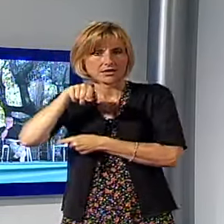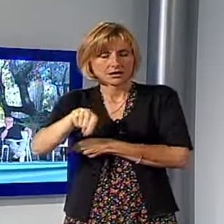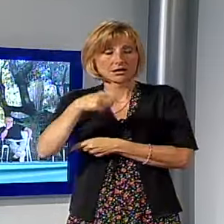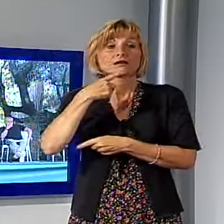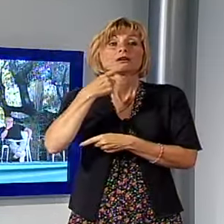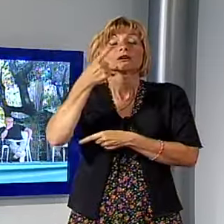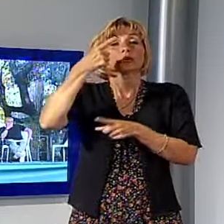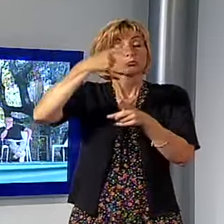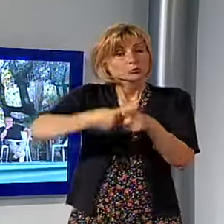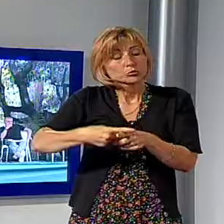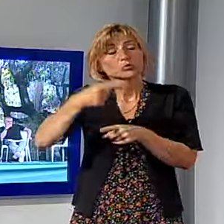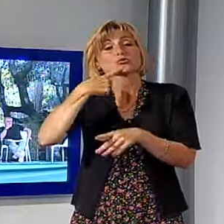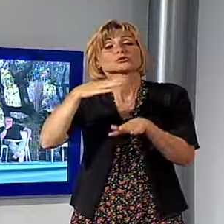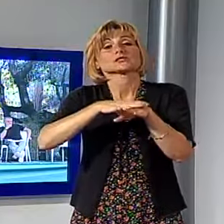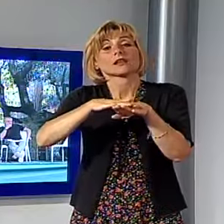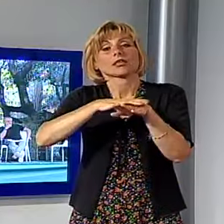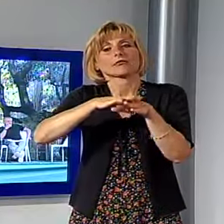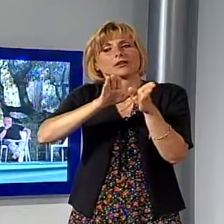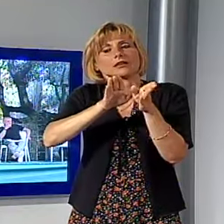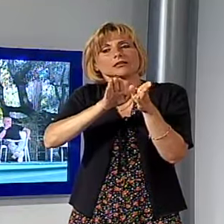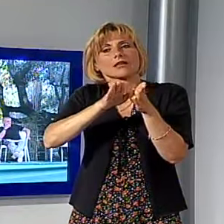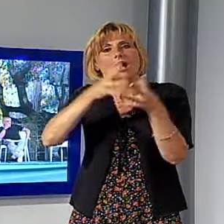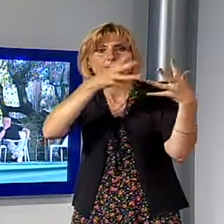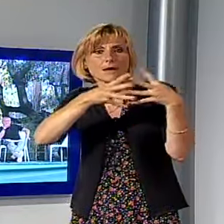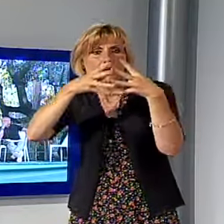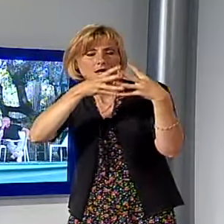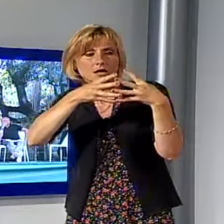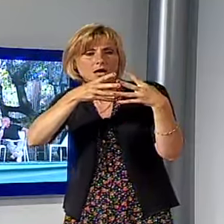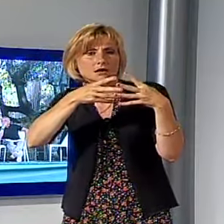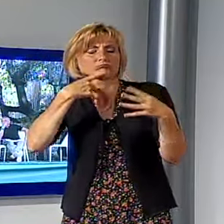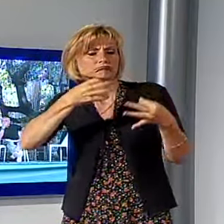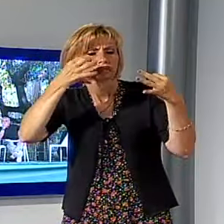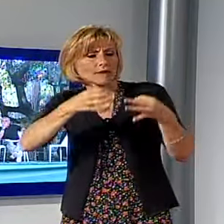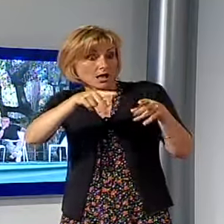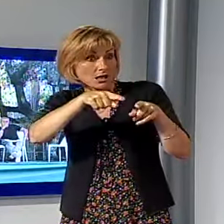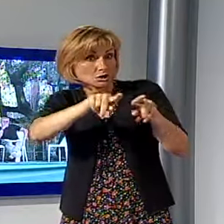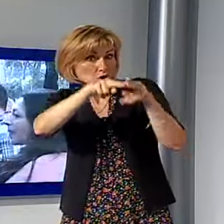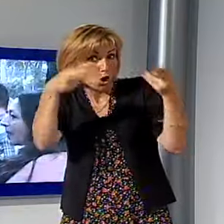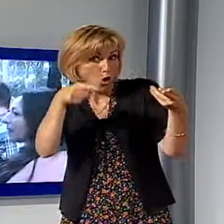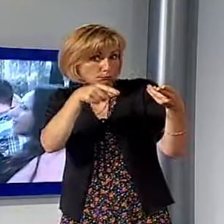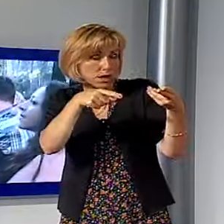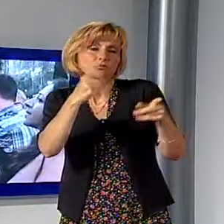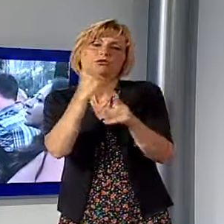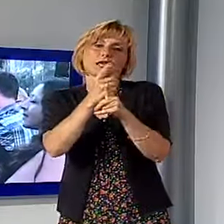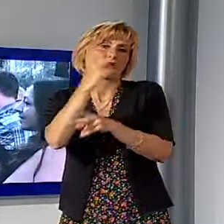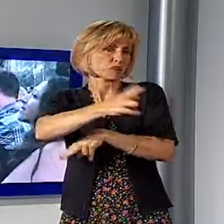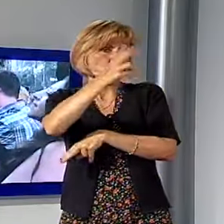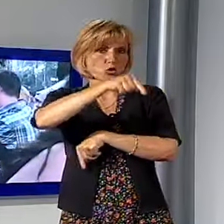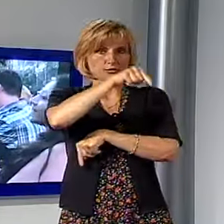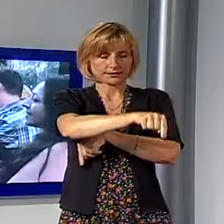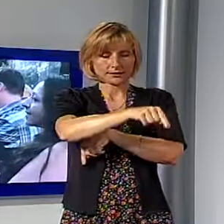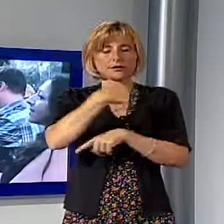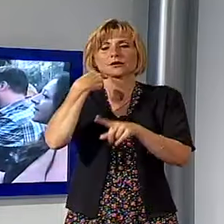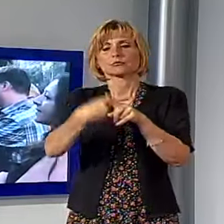'attività illecita gli stessi servizi deviati statunitensi, che decidono quindi che Casper deve morire e chiedono ai colleghi dei